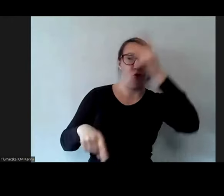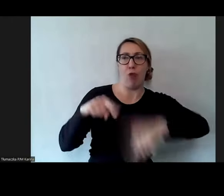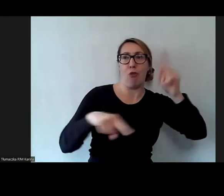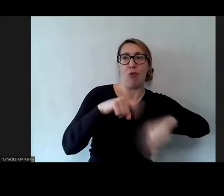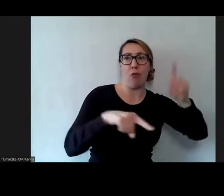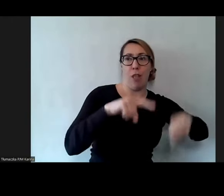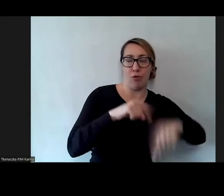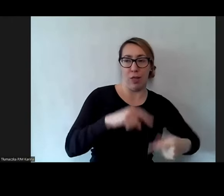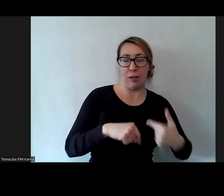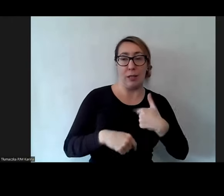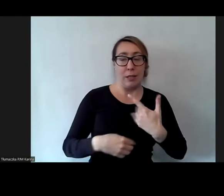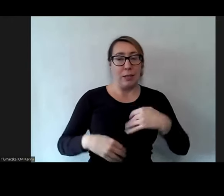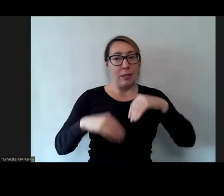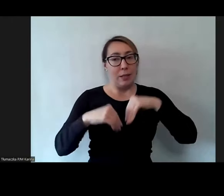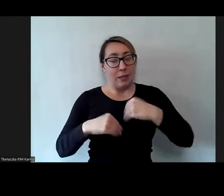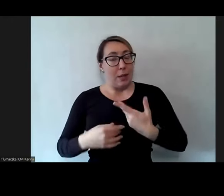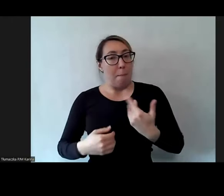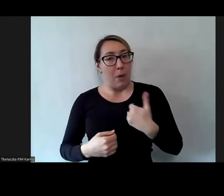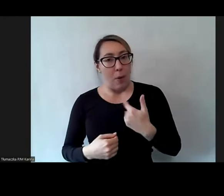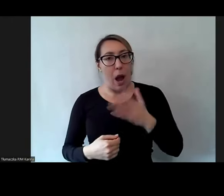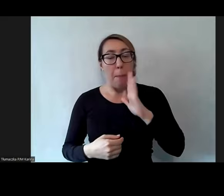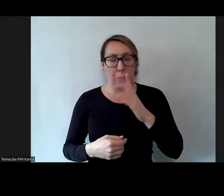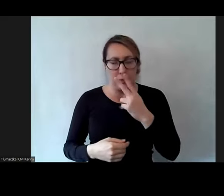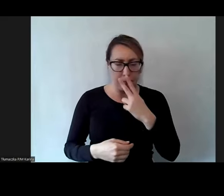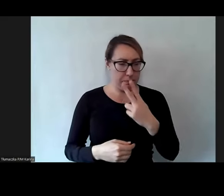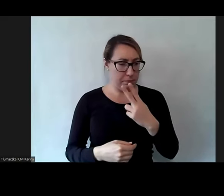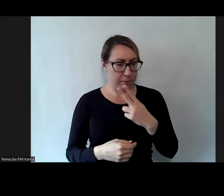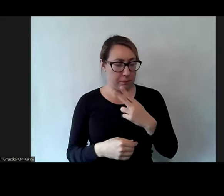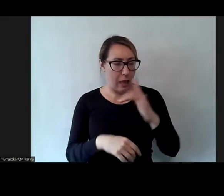przeżyła, ale kiedy zaczęła dostrzegać efekty